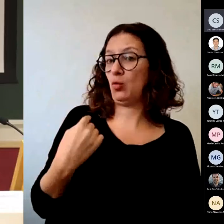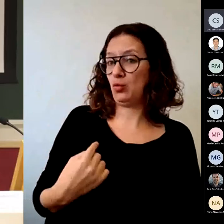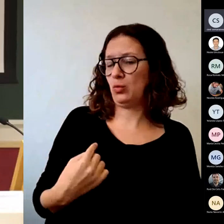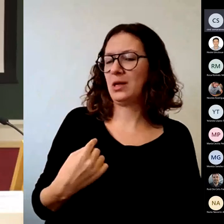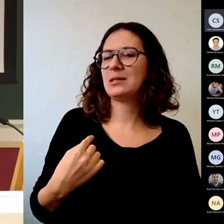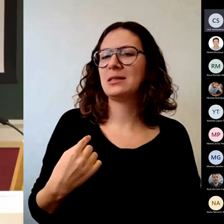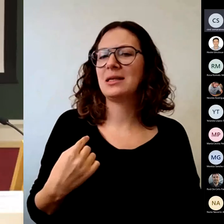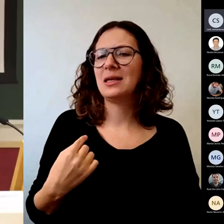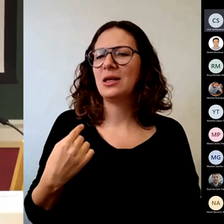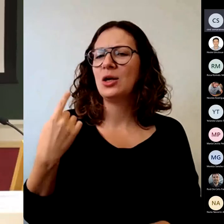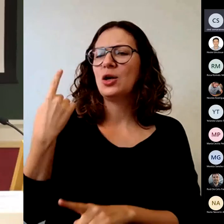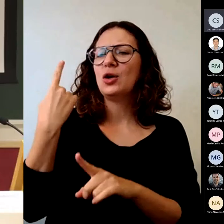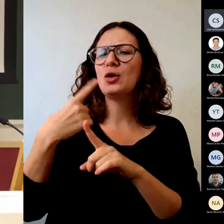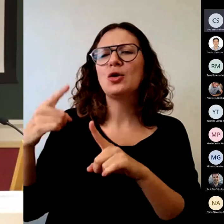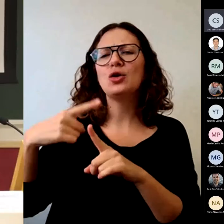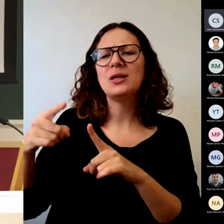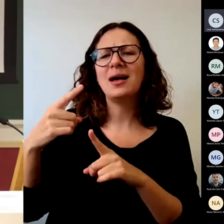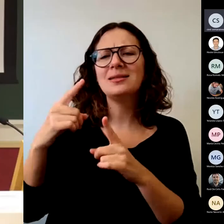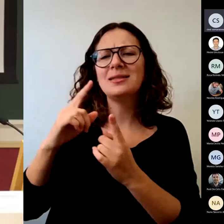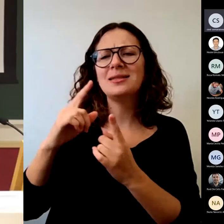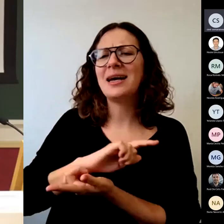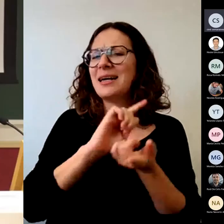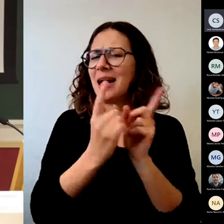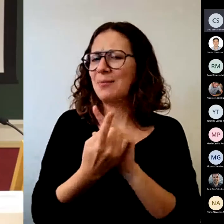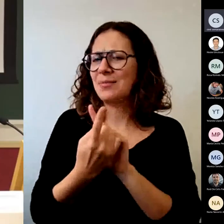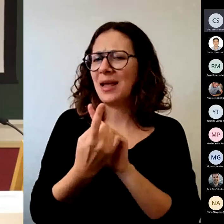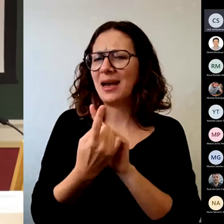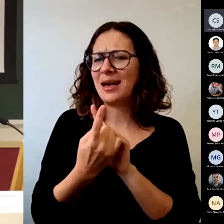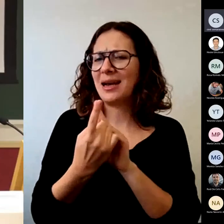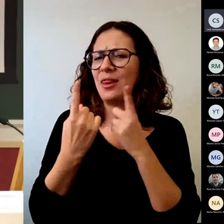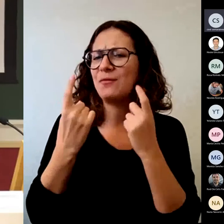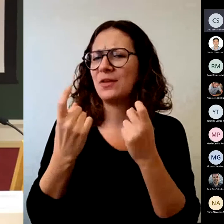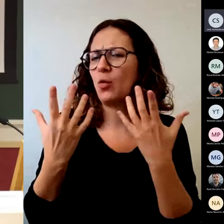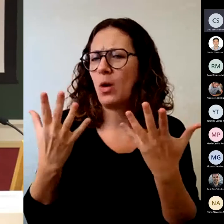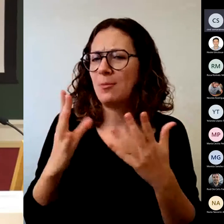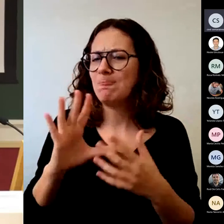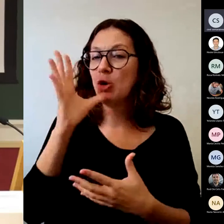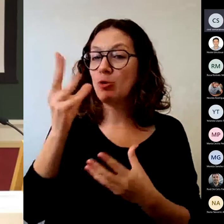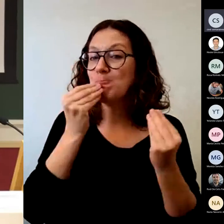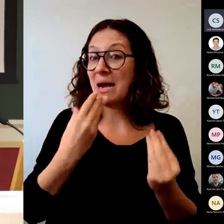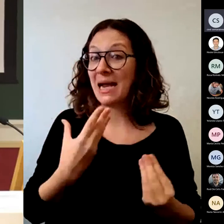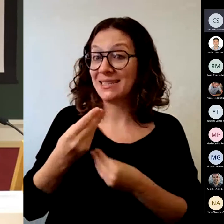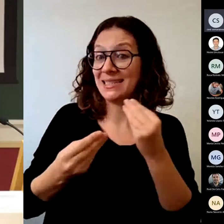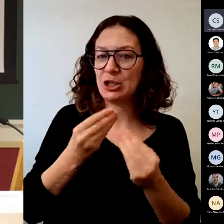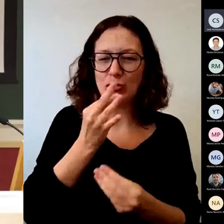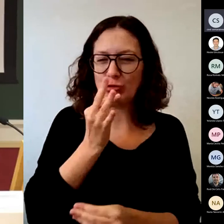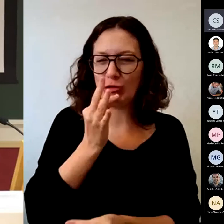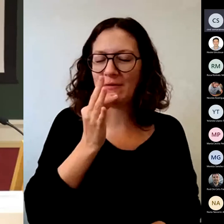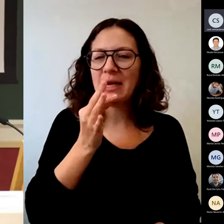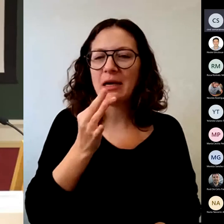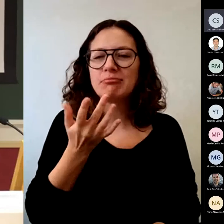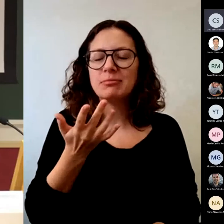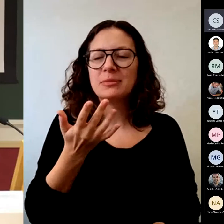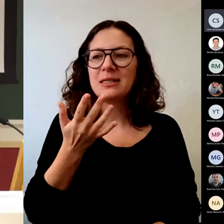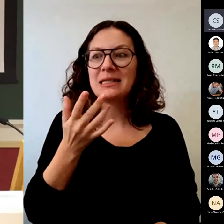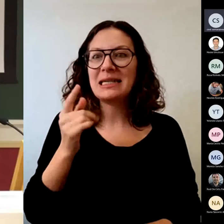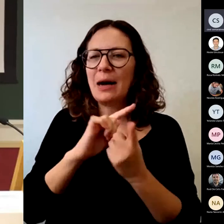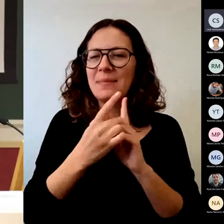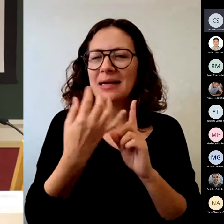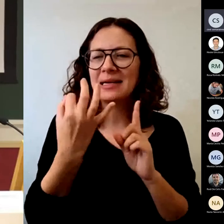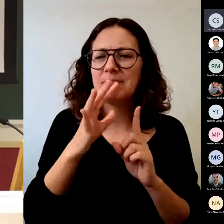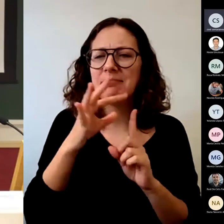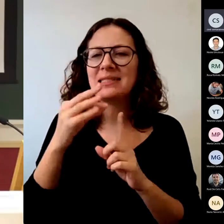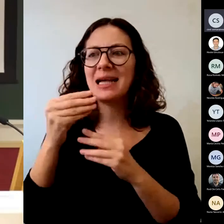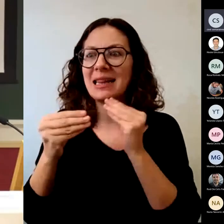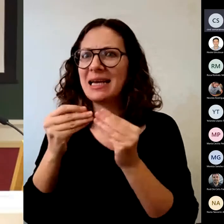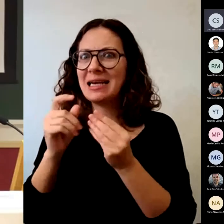que cambiar todavía porque no se están haciendo del todo bien? ¿Cómo hacerlo? El cómo, yo creo que está claro.